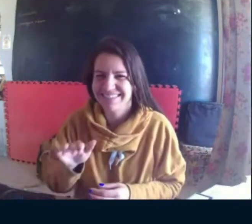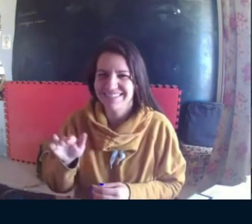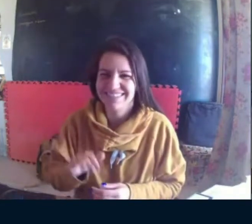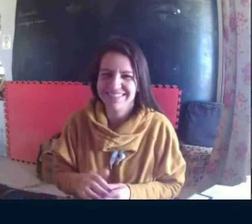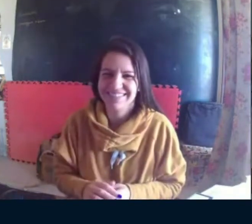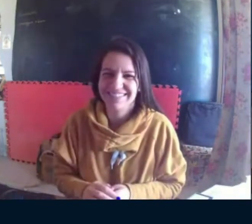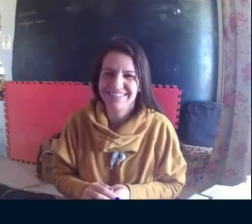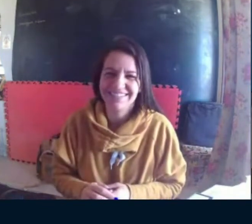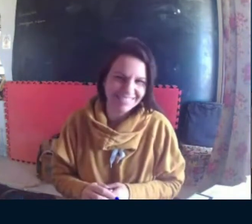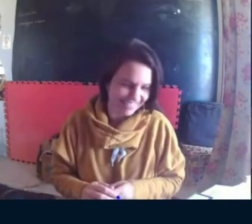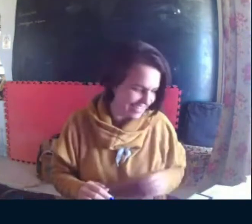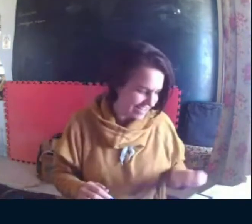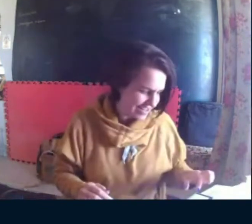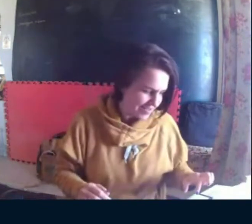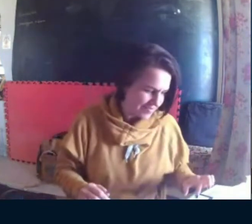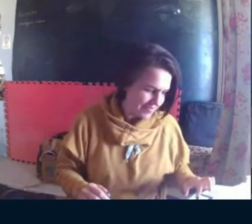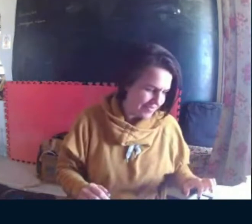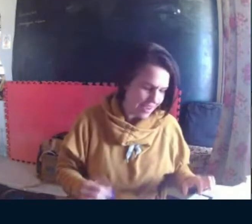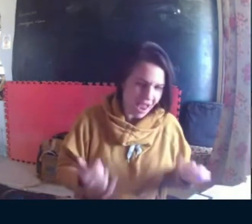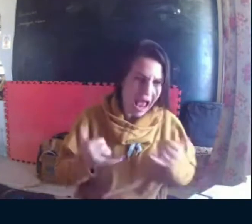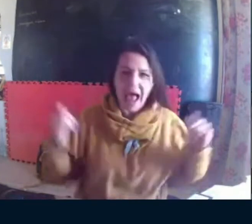Pode continuar.